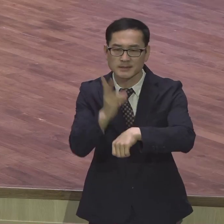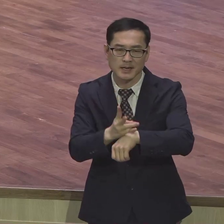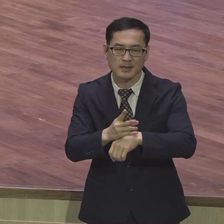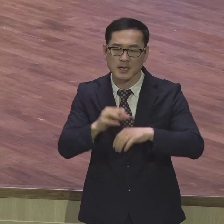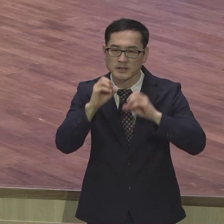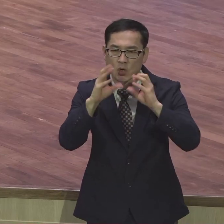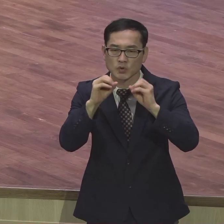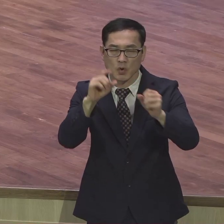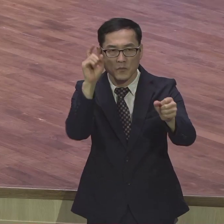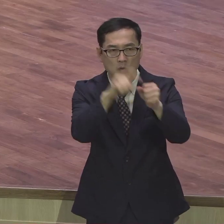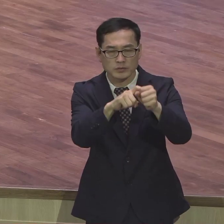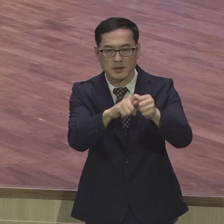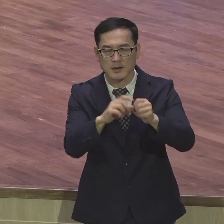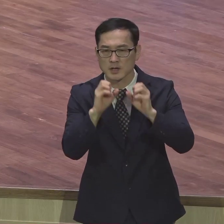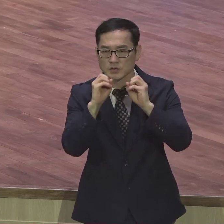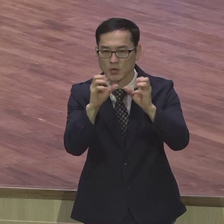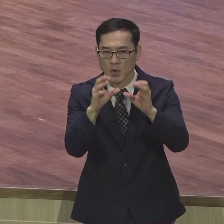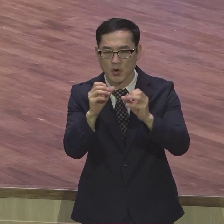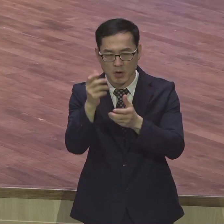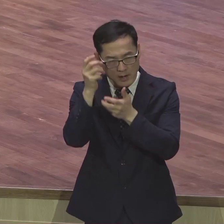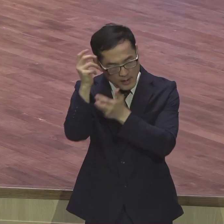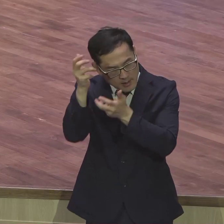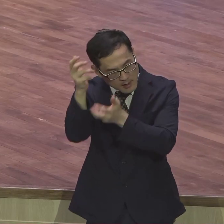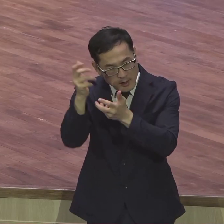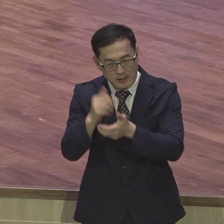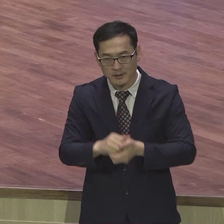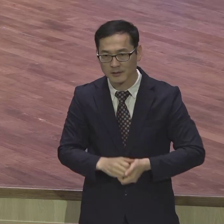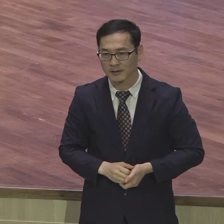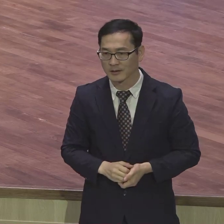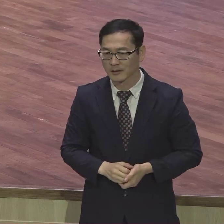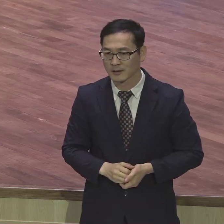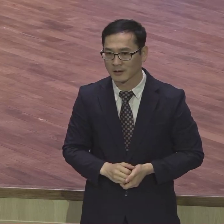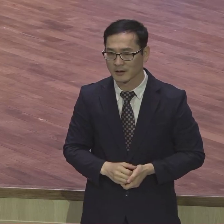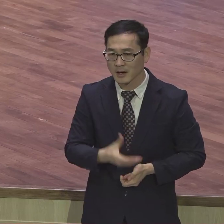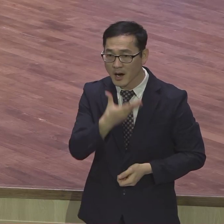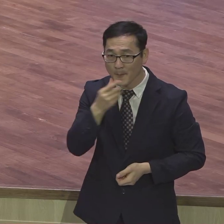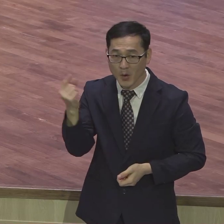것을 전도, 전도와 교회붕 직분에 허올이 냈습니다.